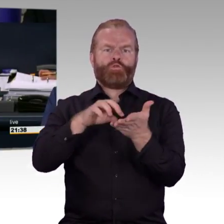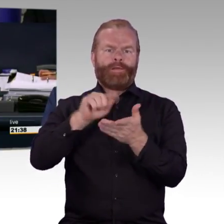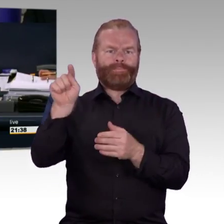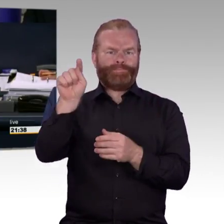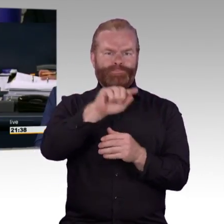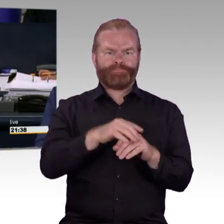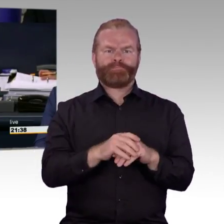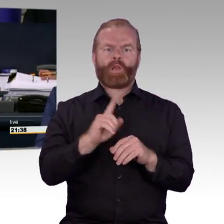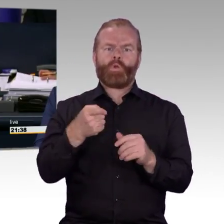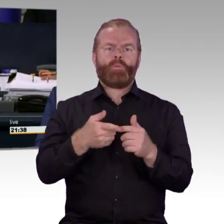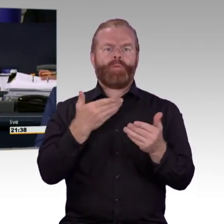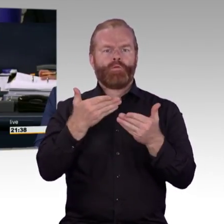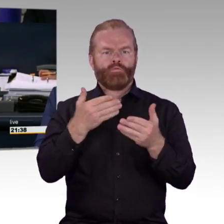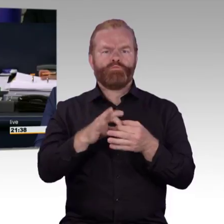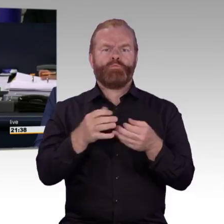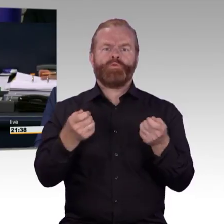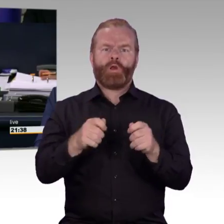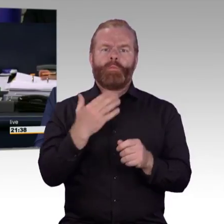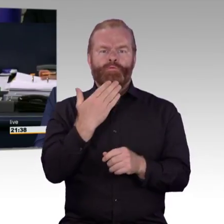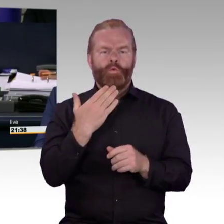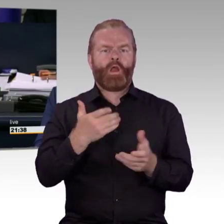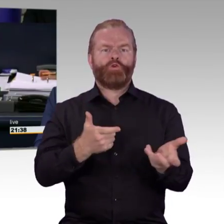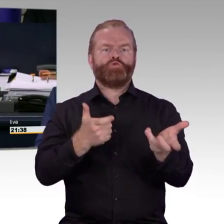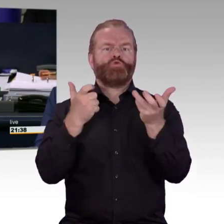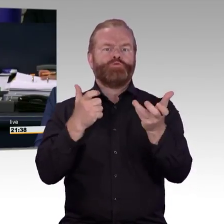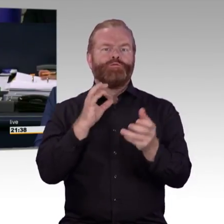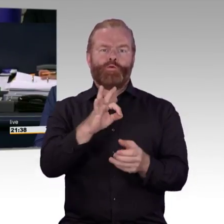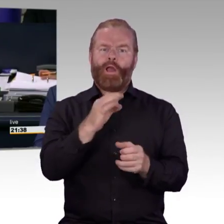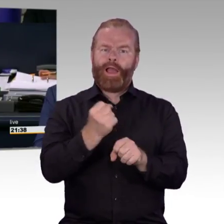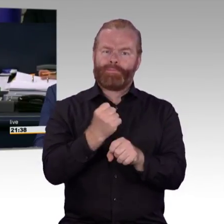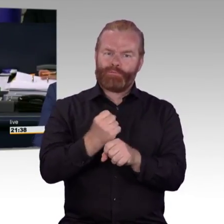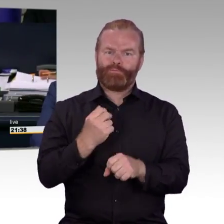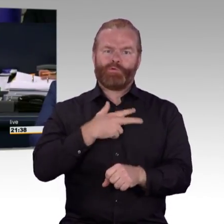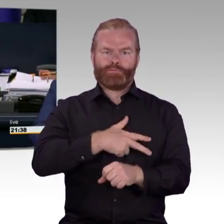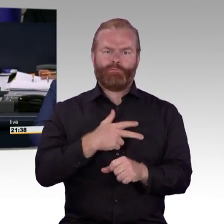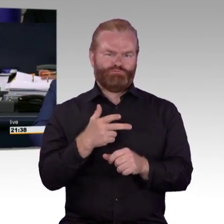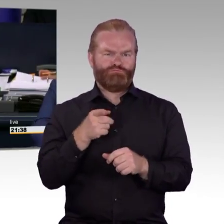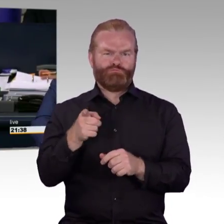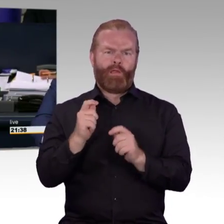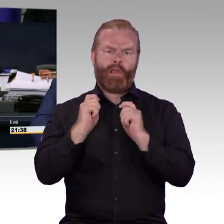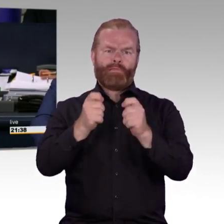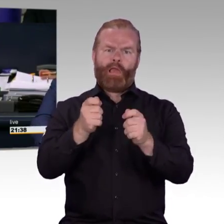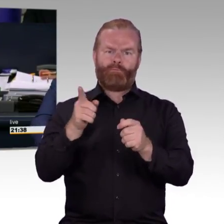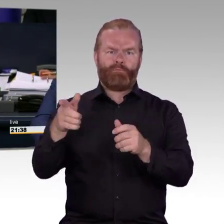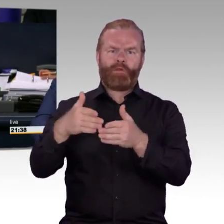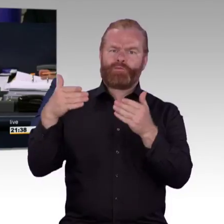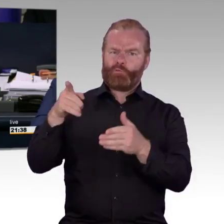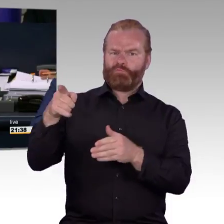Barrierefreiheit umsetzen, Privatwirtschaft zu Barrierefreiheit verpflichten. Zum Gesetzentwurf der